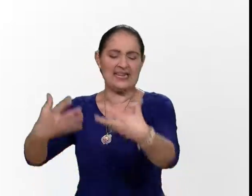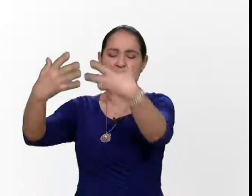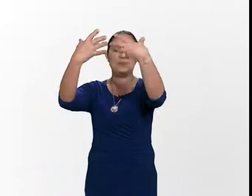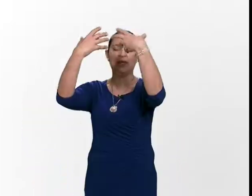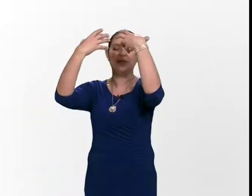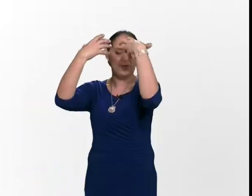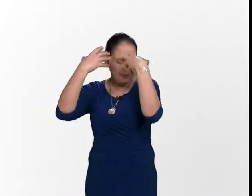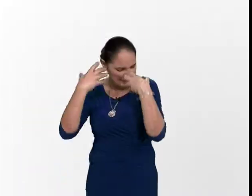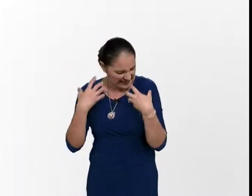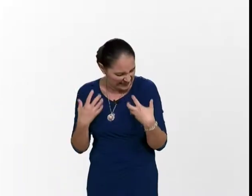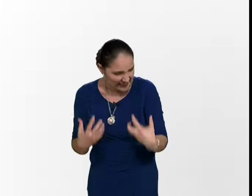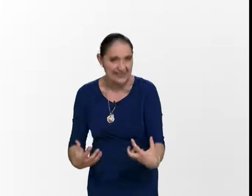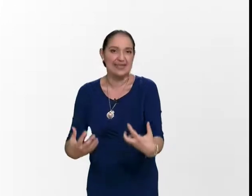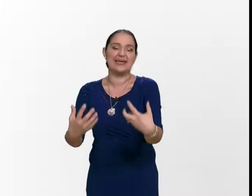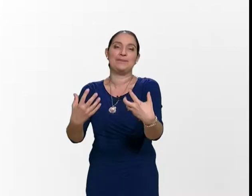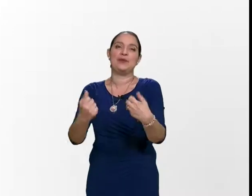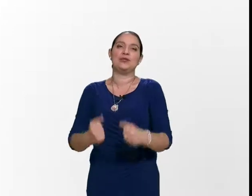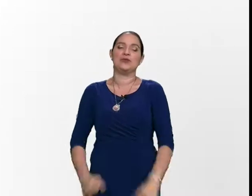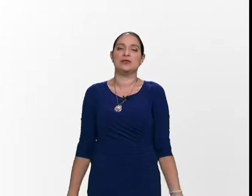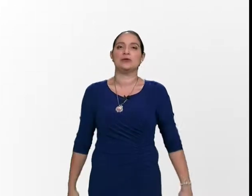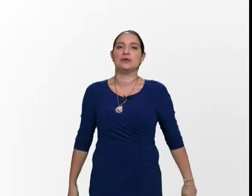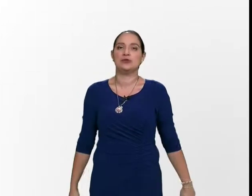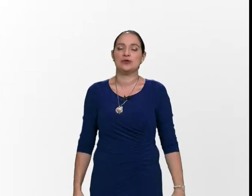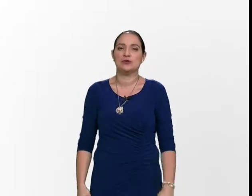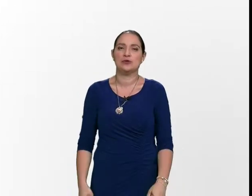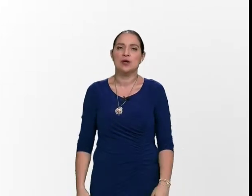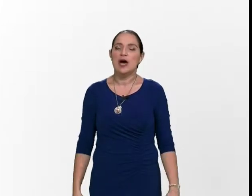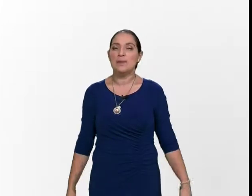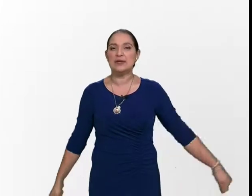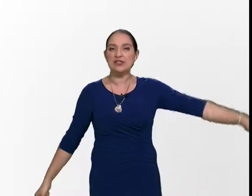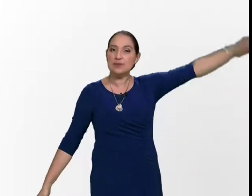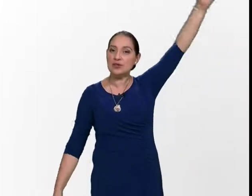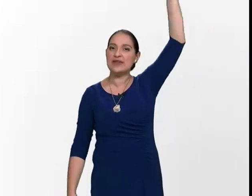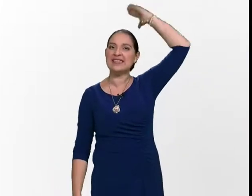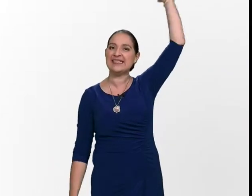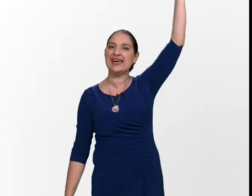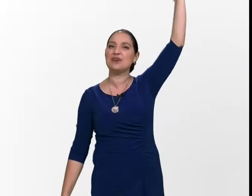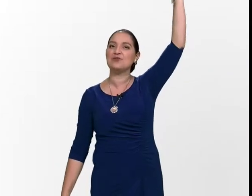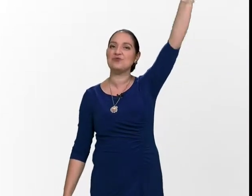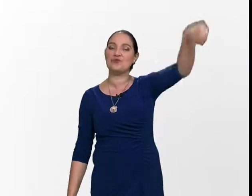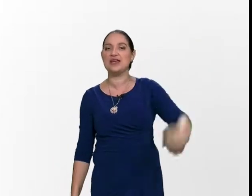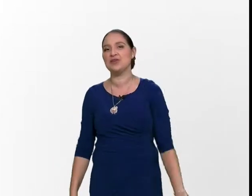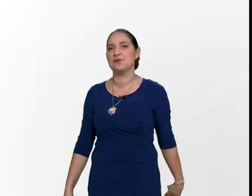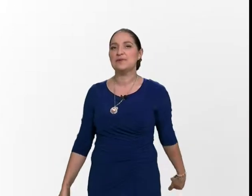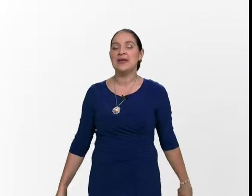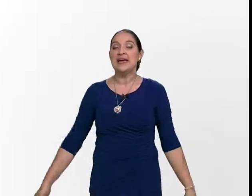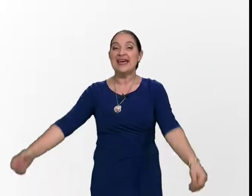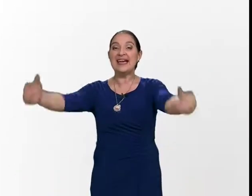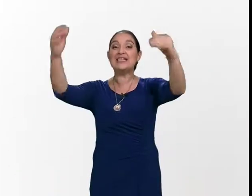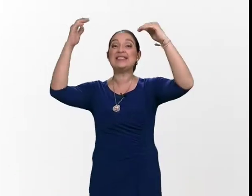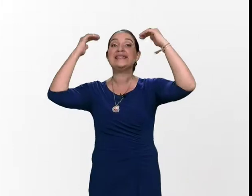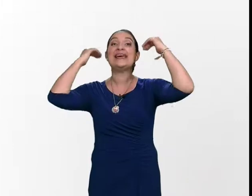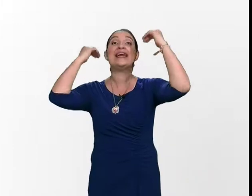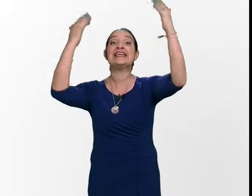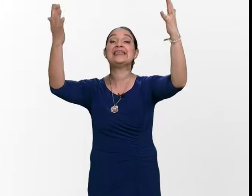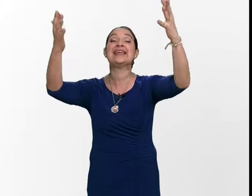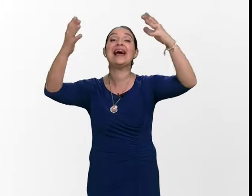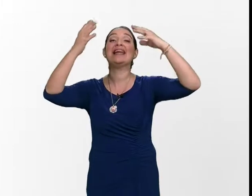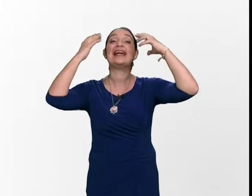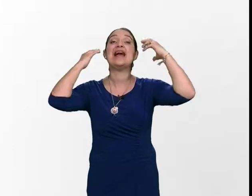espíritu la presencia del espíritu dentro de nosotros por eso vino del cielo un ruido era el era la señal era la